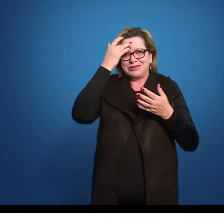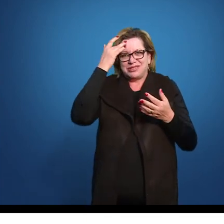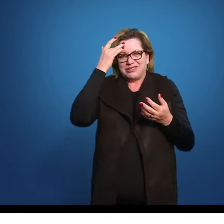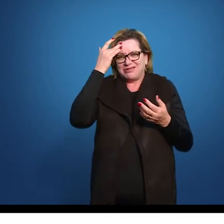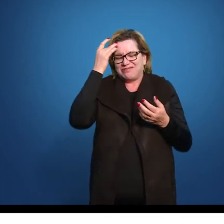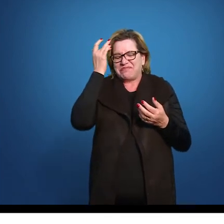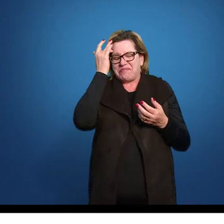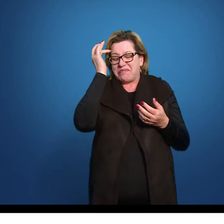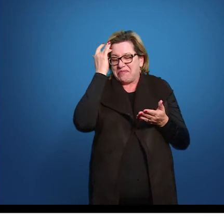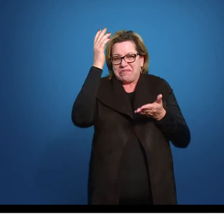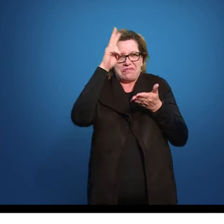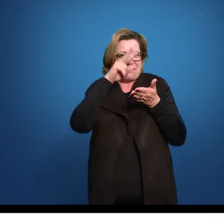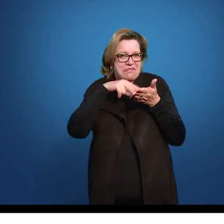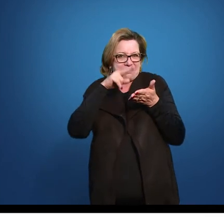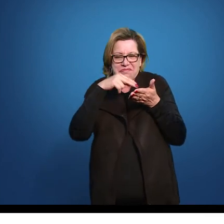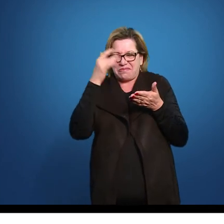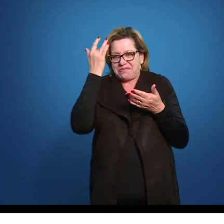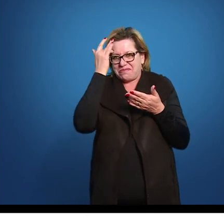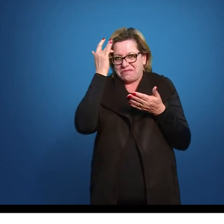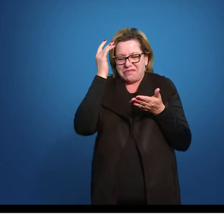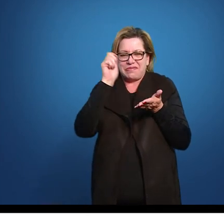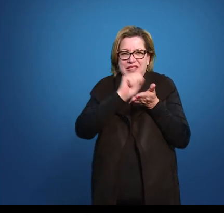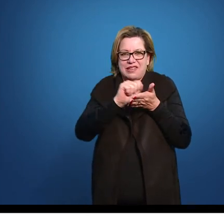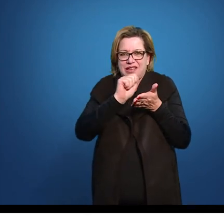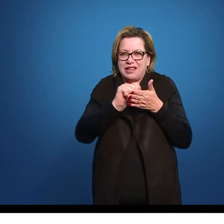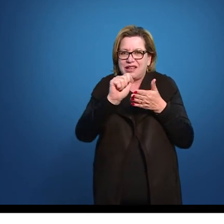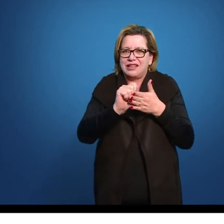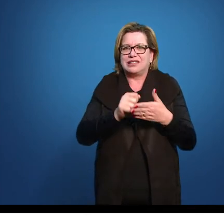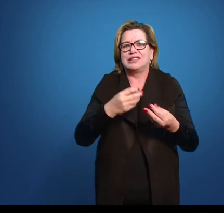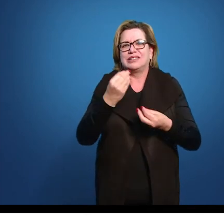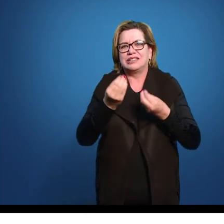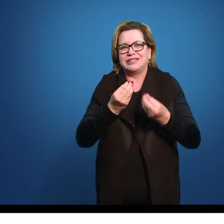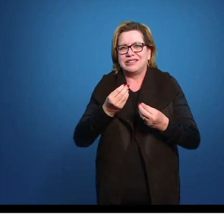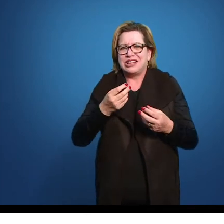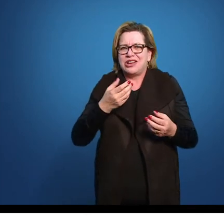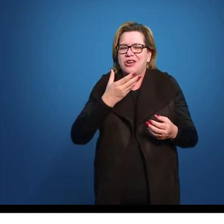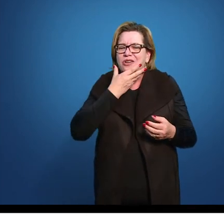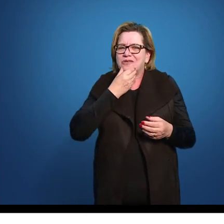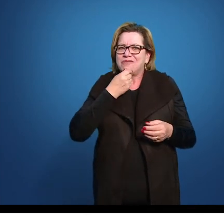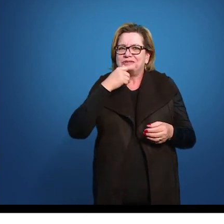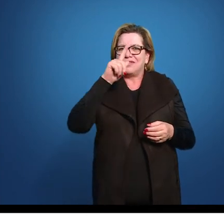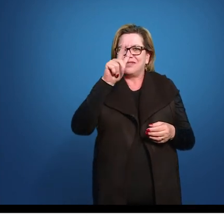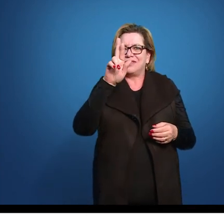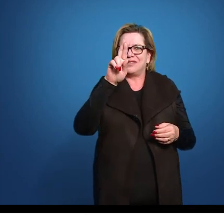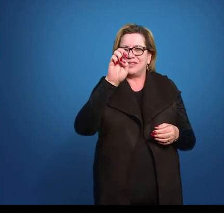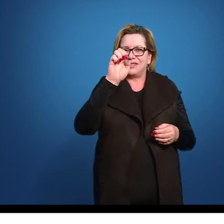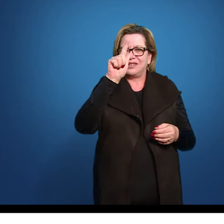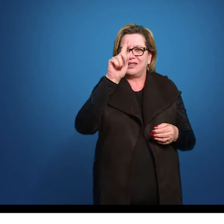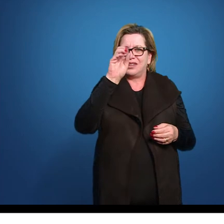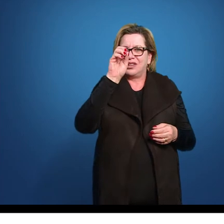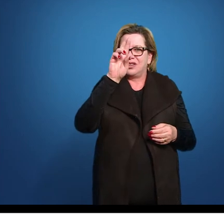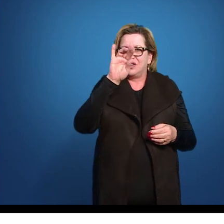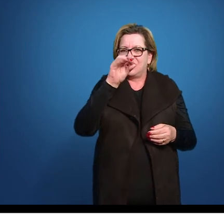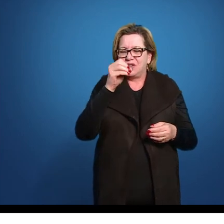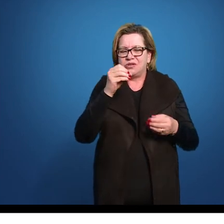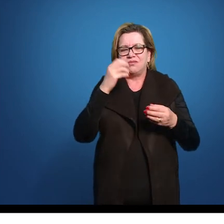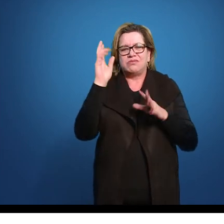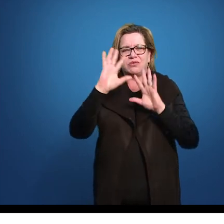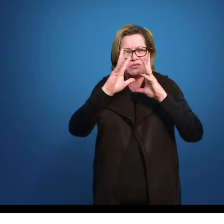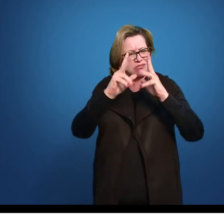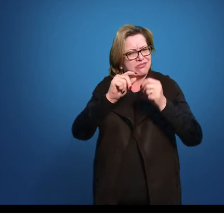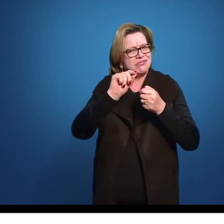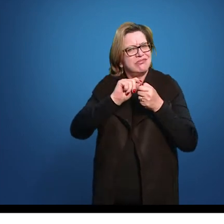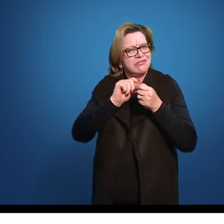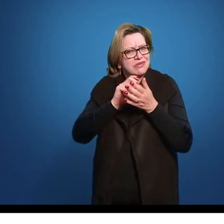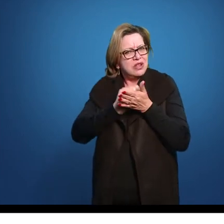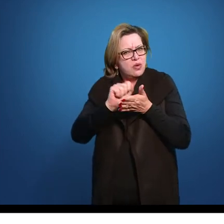analfabeta E daí como ele era Um dos poucos caras Que eram letrados ali Todas as produções Que se encontraram Da época Ou